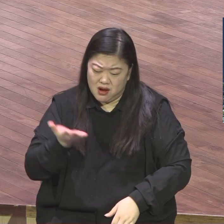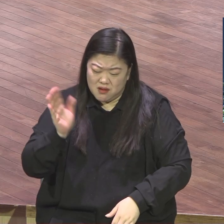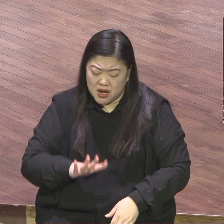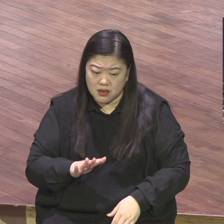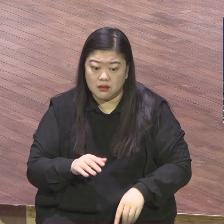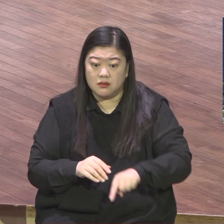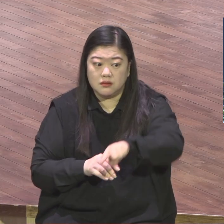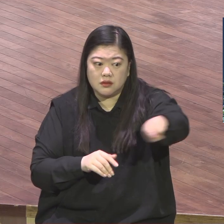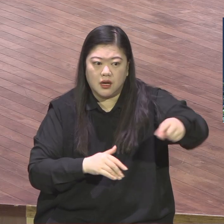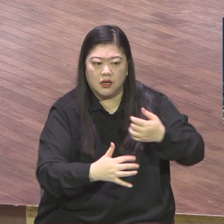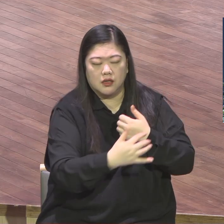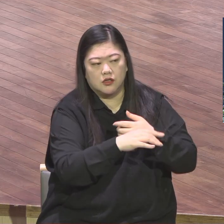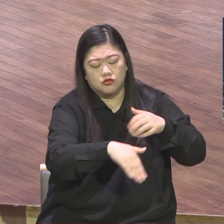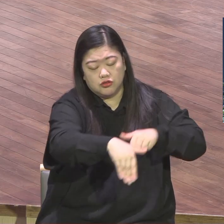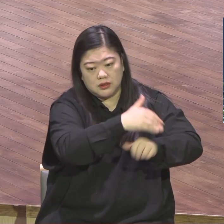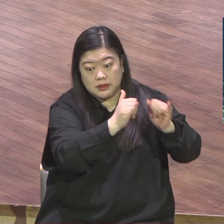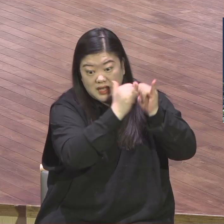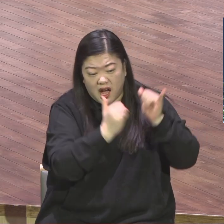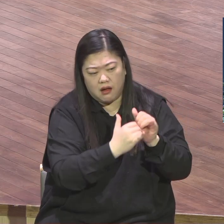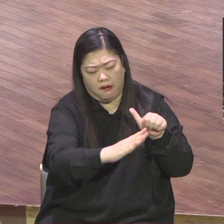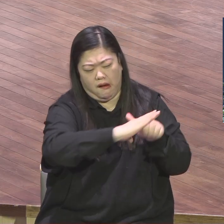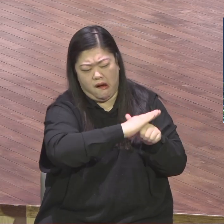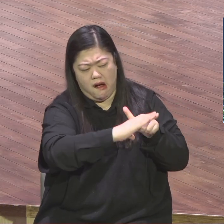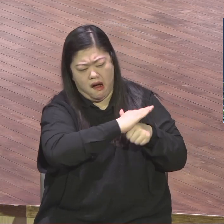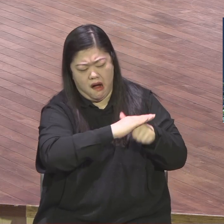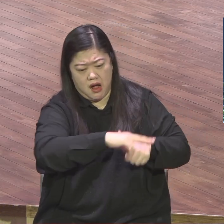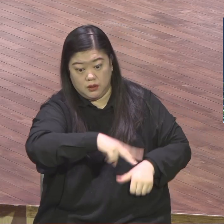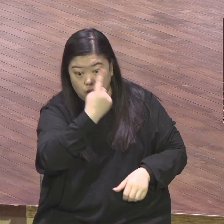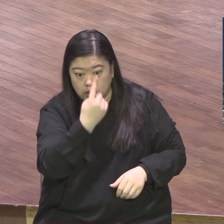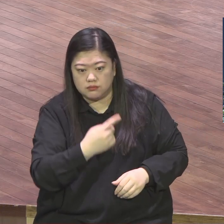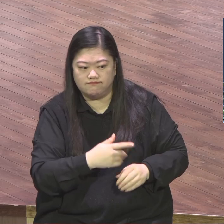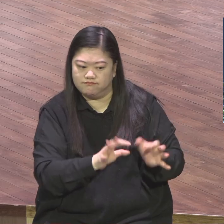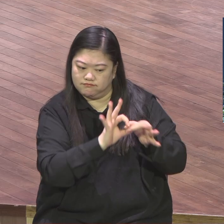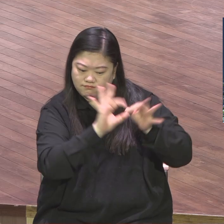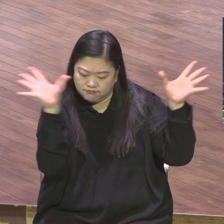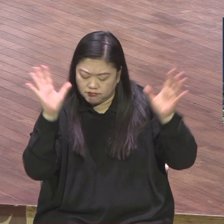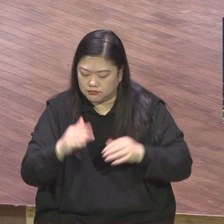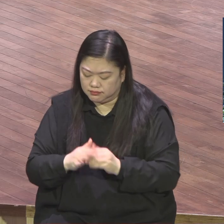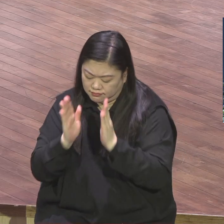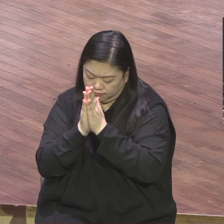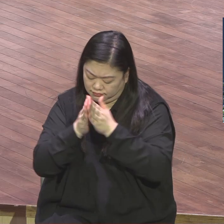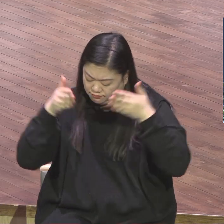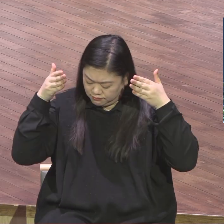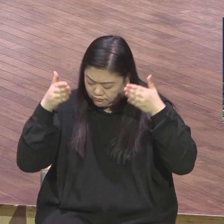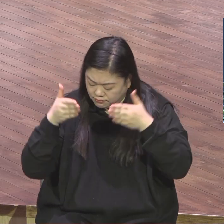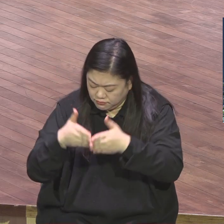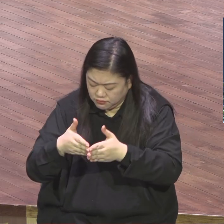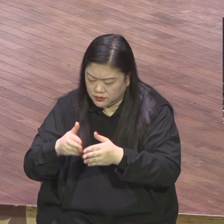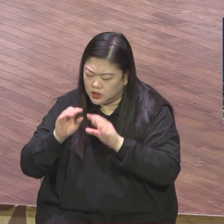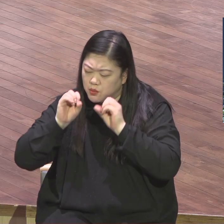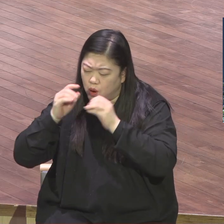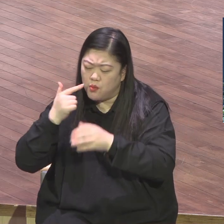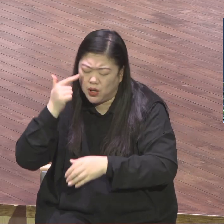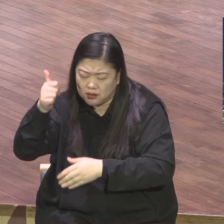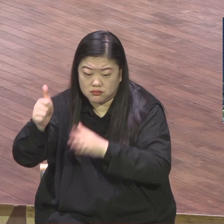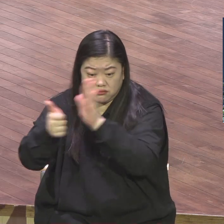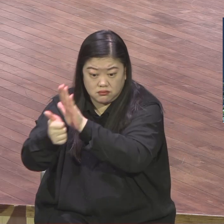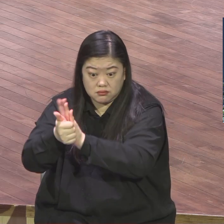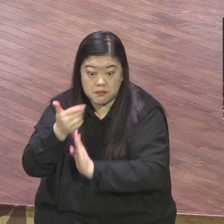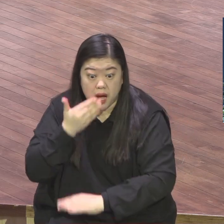그리고 온갖 부신앙 할 수 있어요. 그런데 이 빌리포의 성도들은 일심을 다해서 중심을 다해서 감옥에